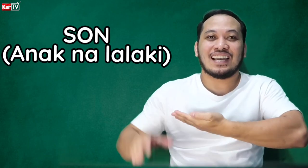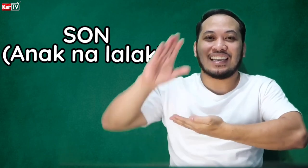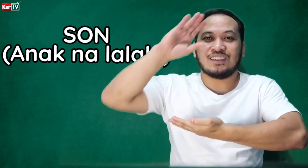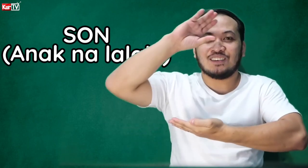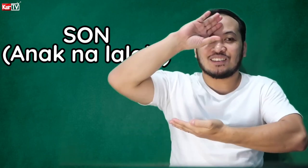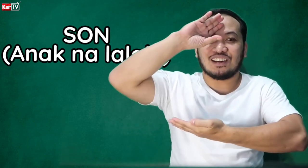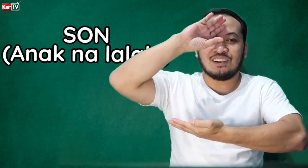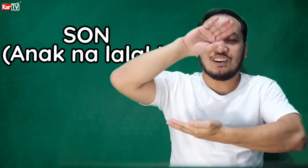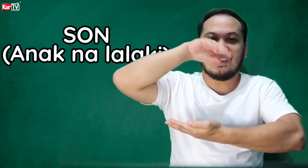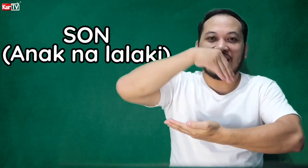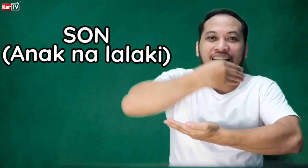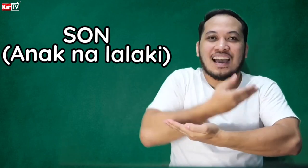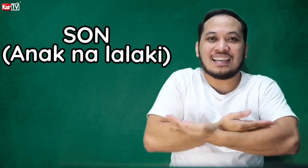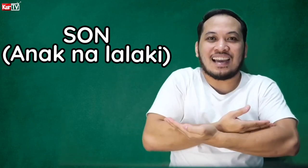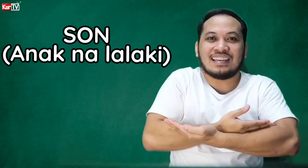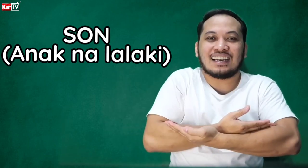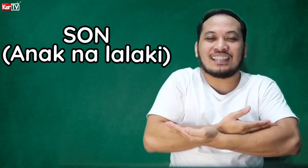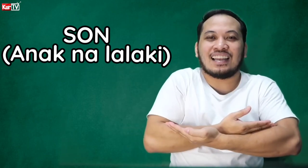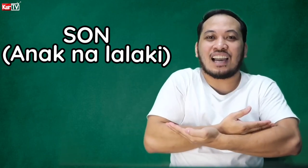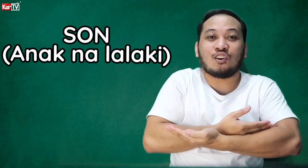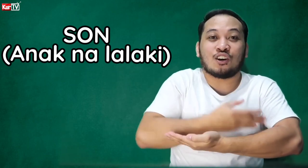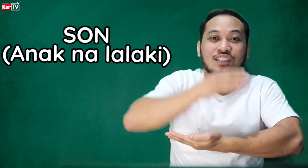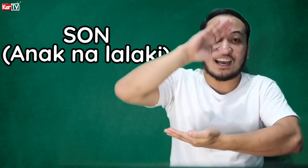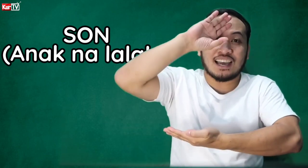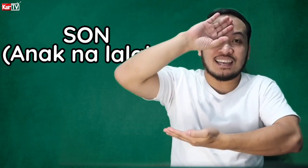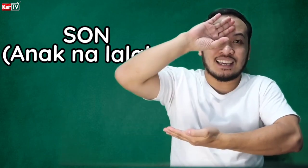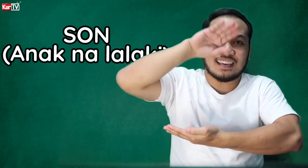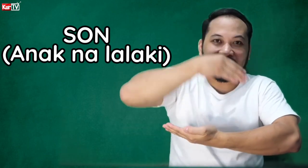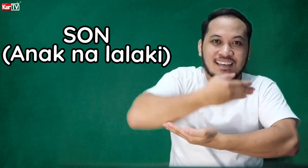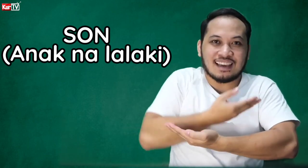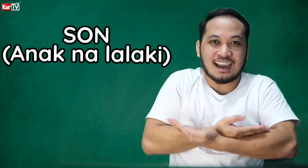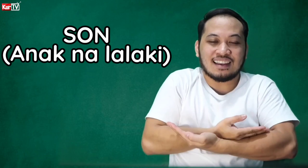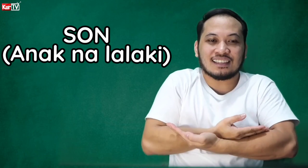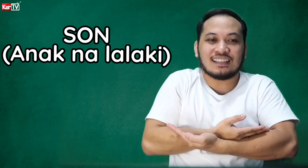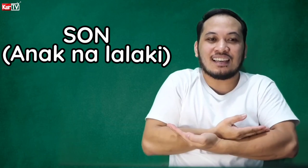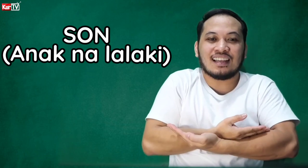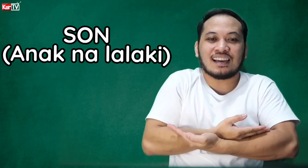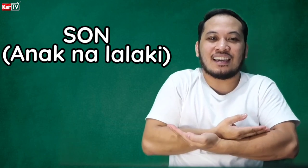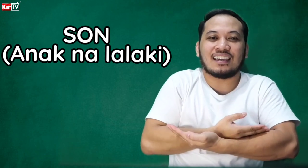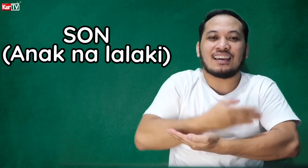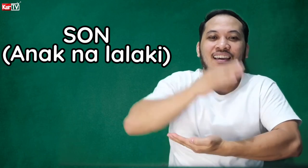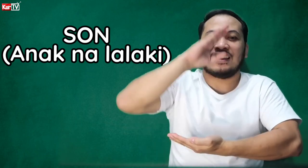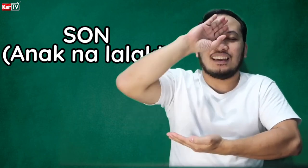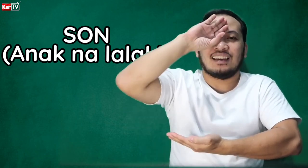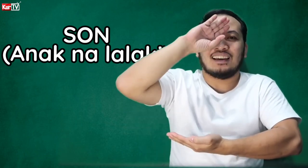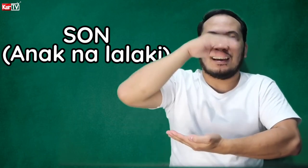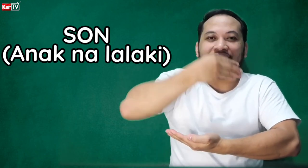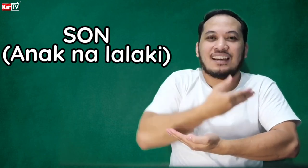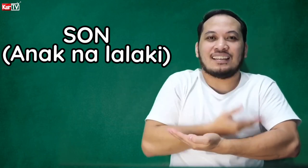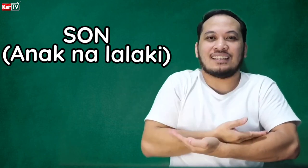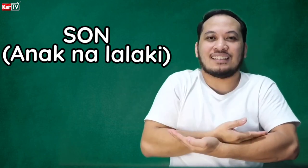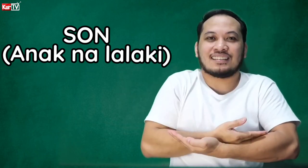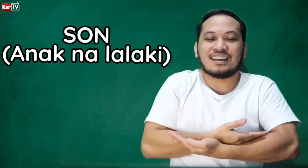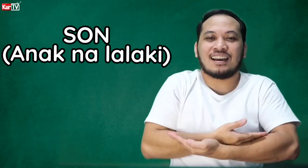ayan. Yung sanggol na anak na lalaki or son. Ayan. Anak na lalaki. Ayan. Son.